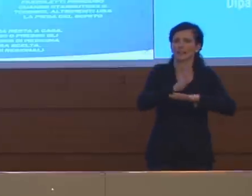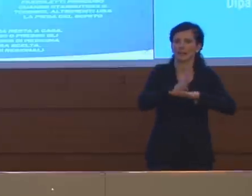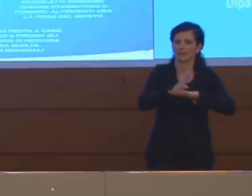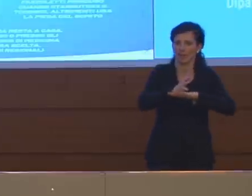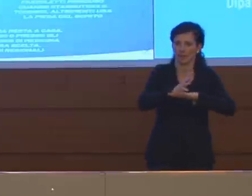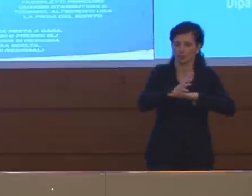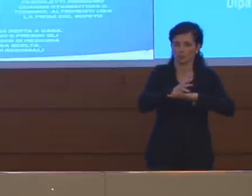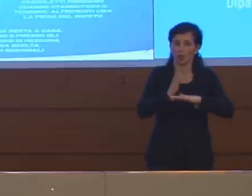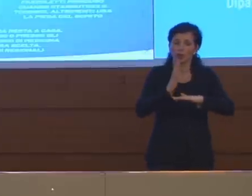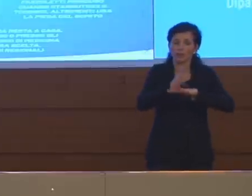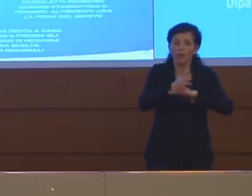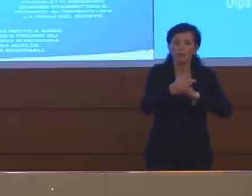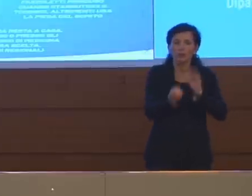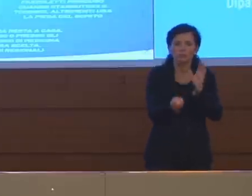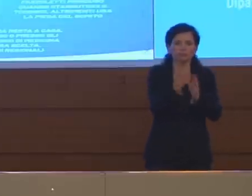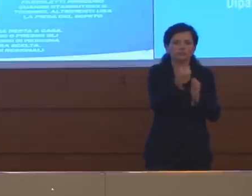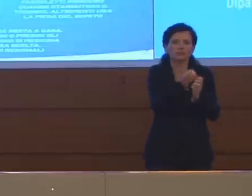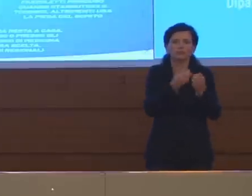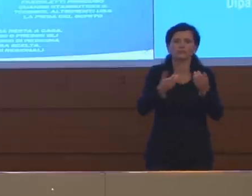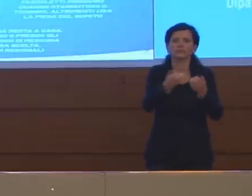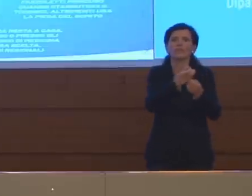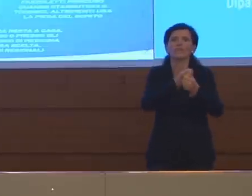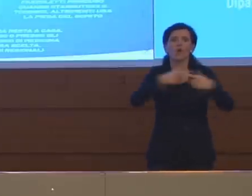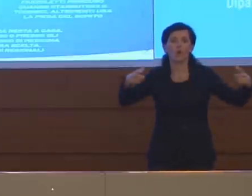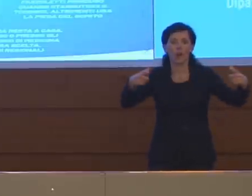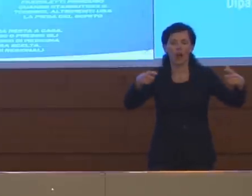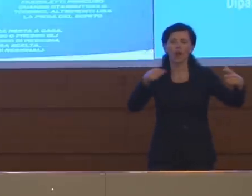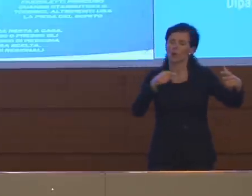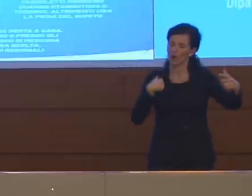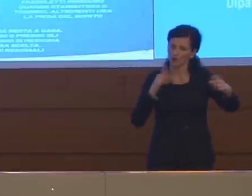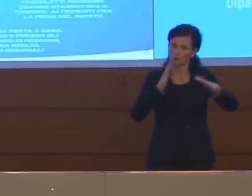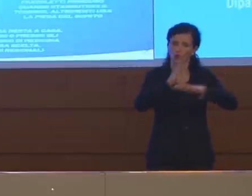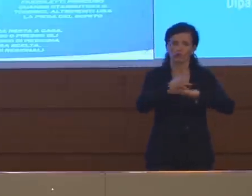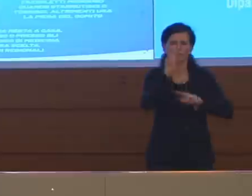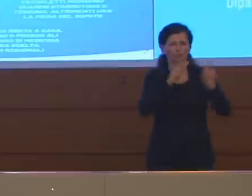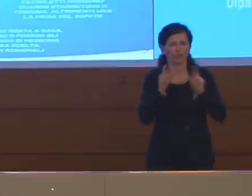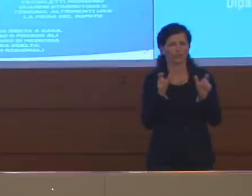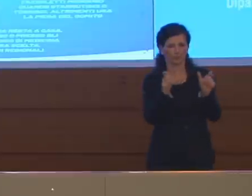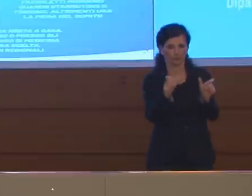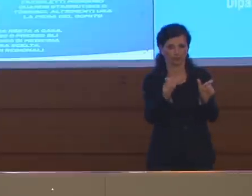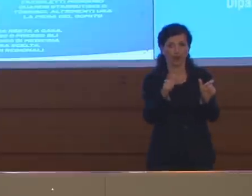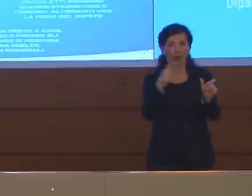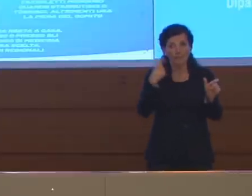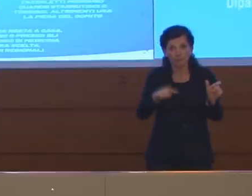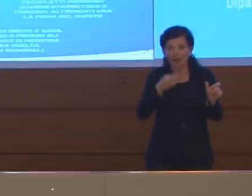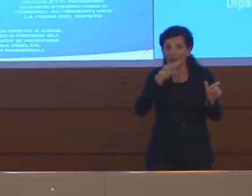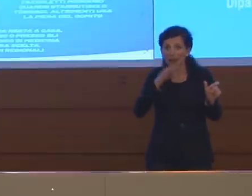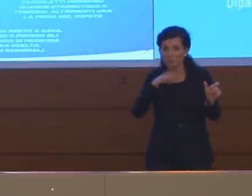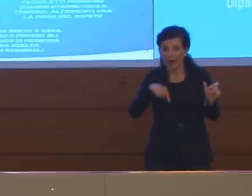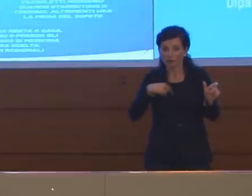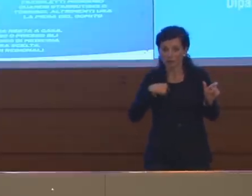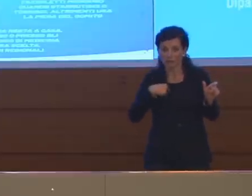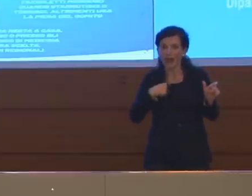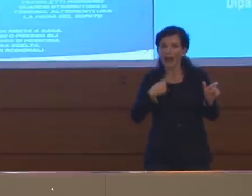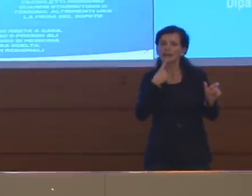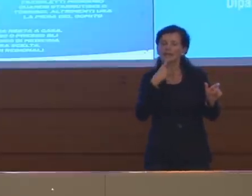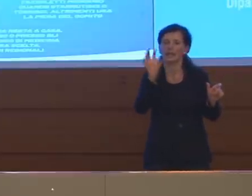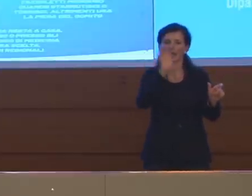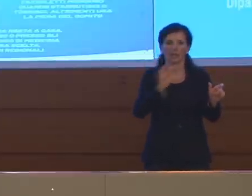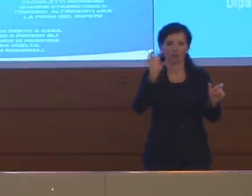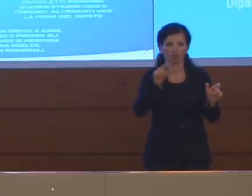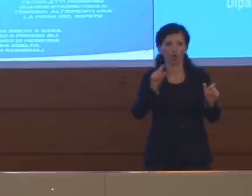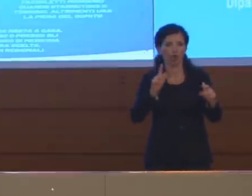laddove si crea un focolaio per isolarlo. Proprio questa capacità che deve essere però determinata a livello regionale locale